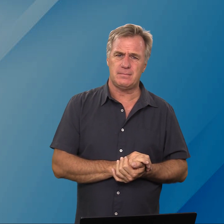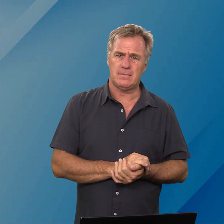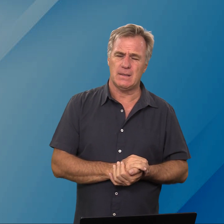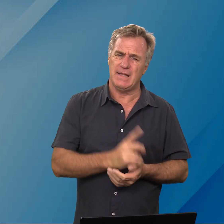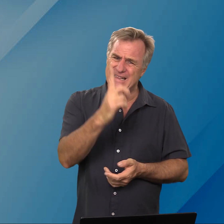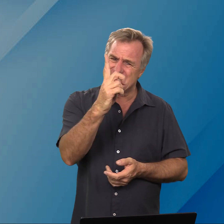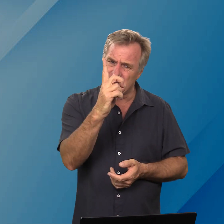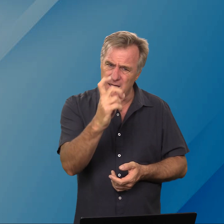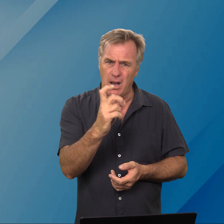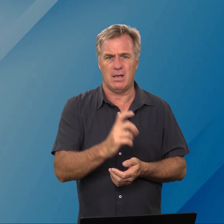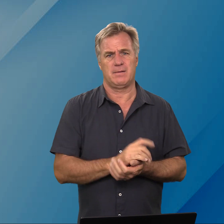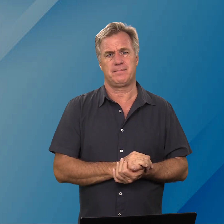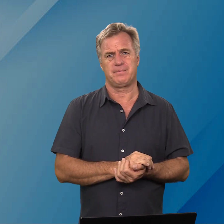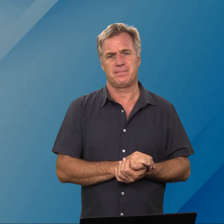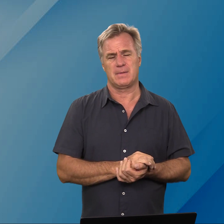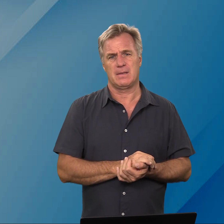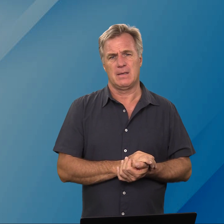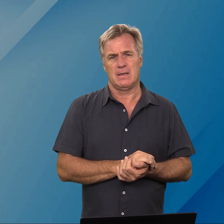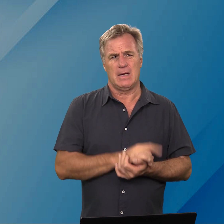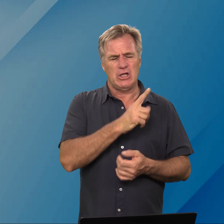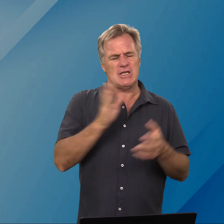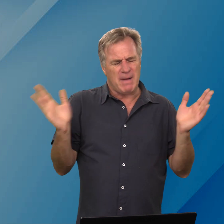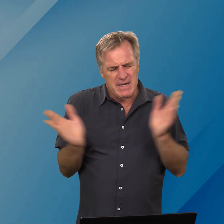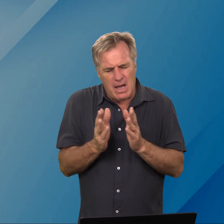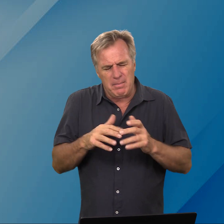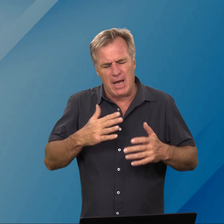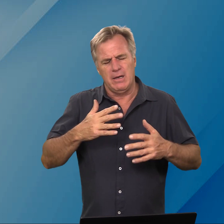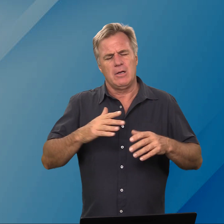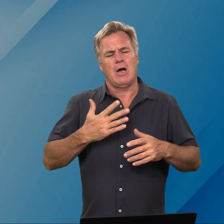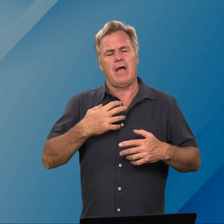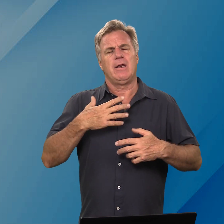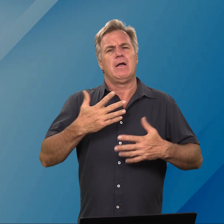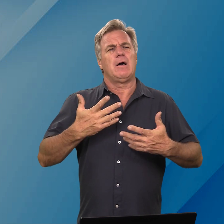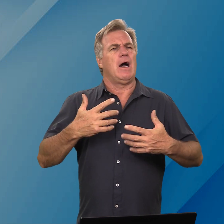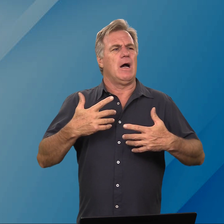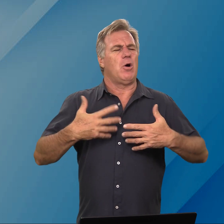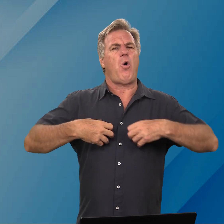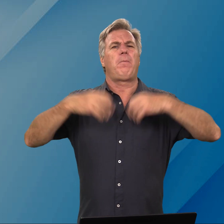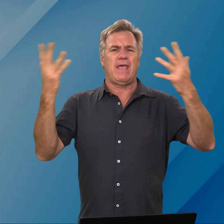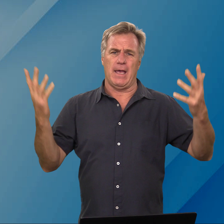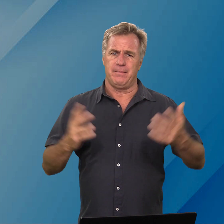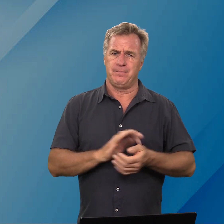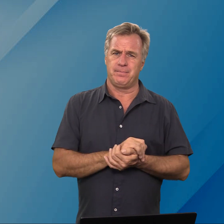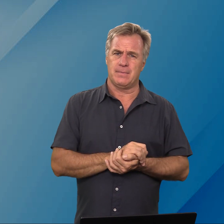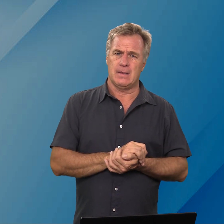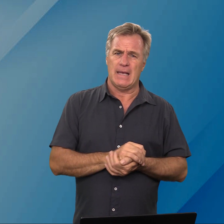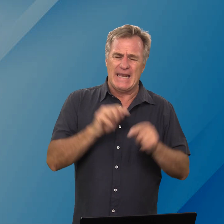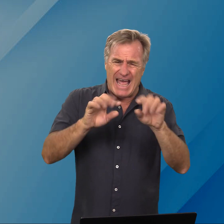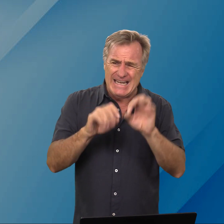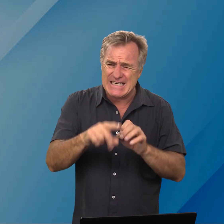Die riet is geknak En hulle is baie nabie aan opgee En eindig